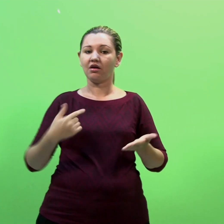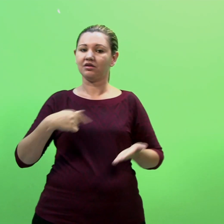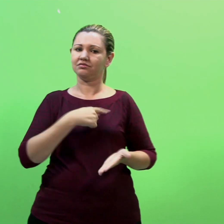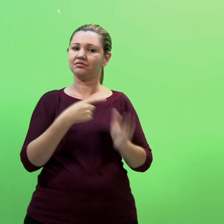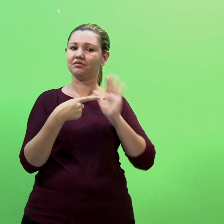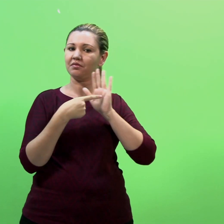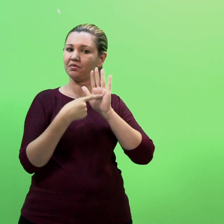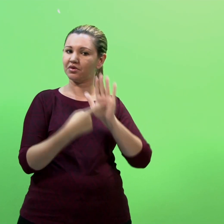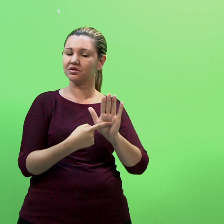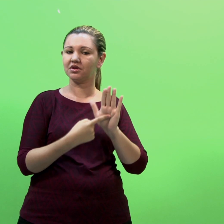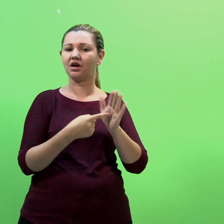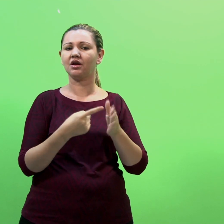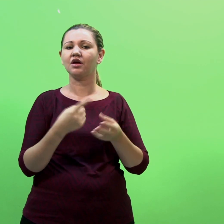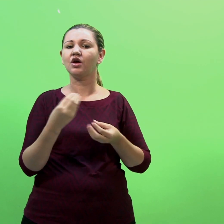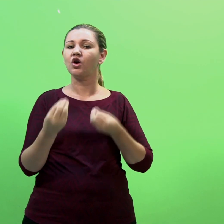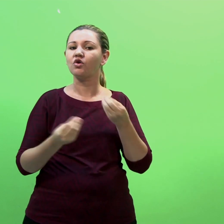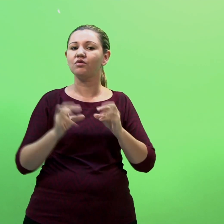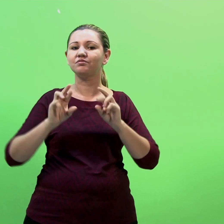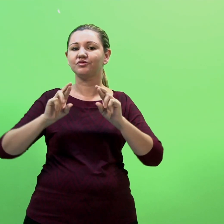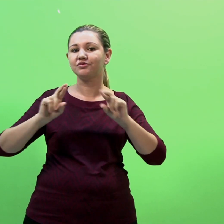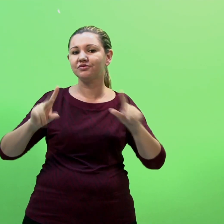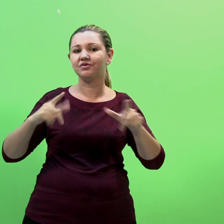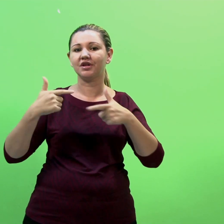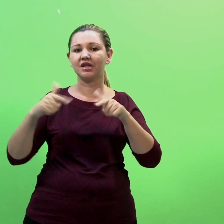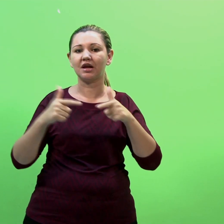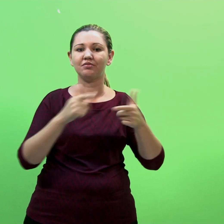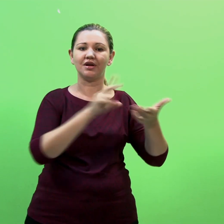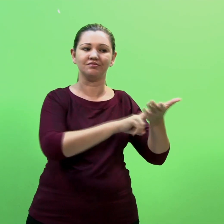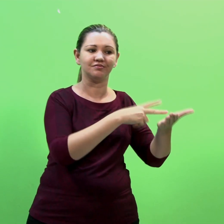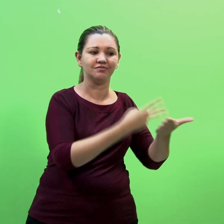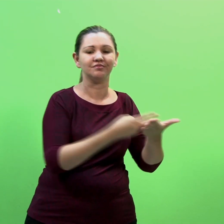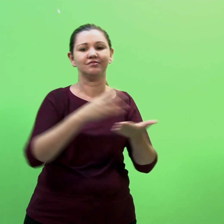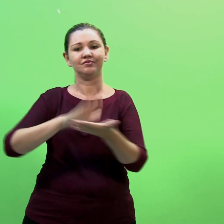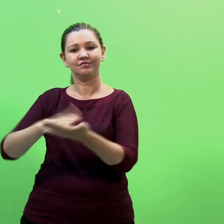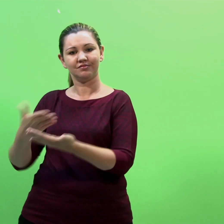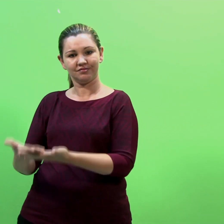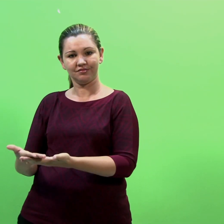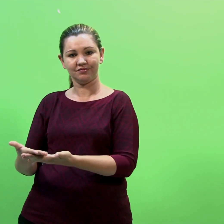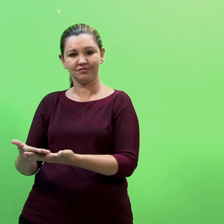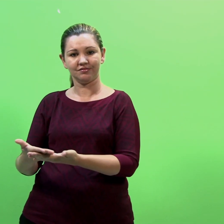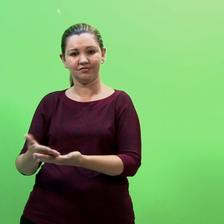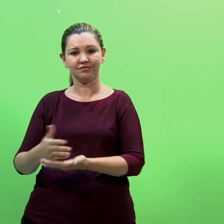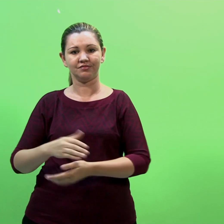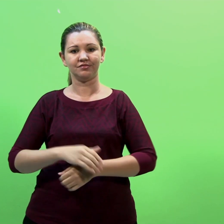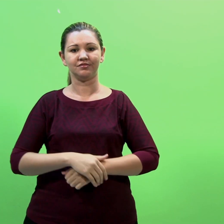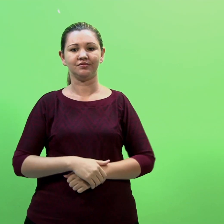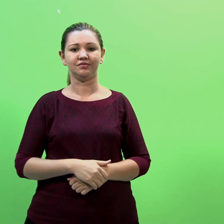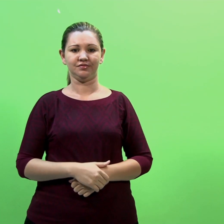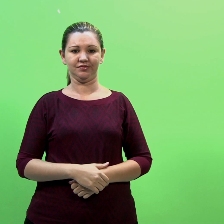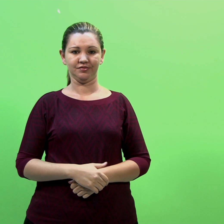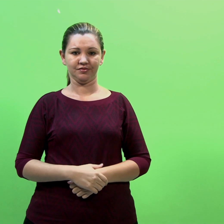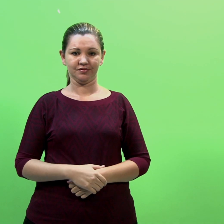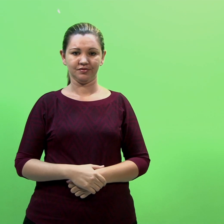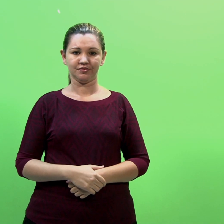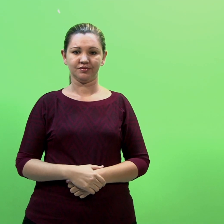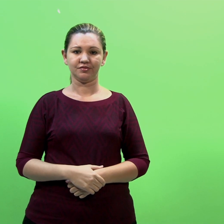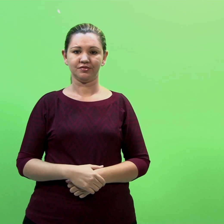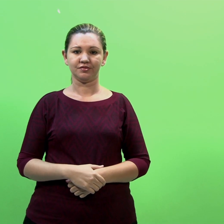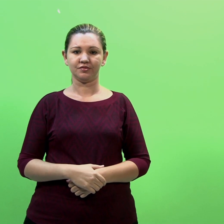Vamos apresentar agora um quadro com as principais características que diferenciam o trabalho dos tradutores e dos intérpretes.